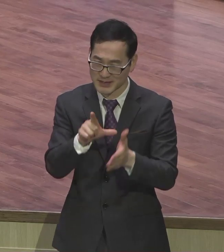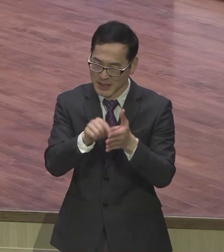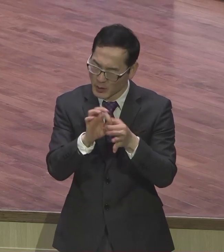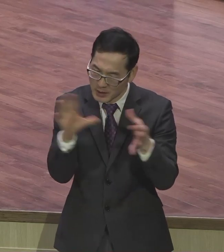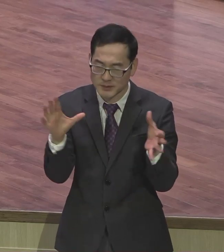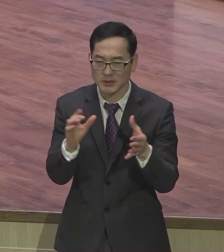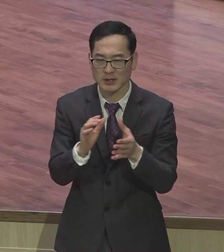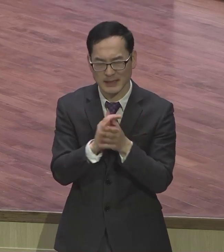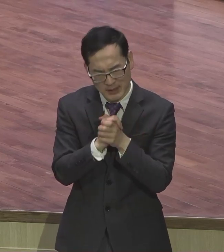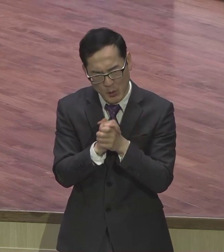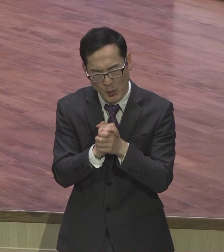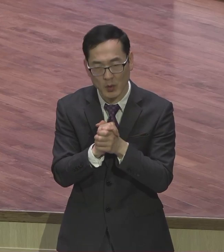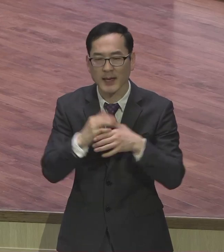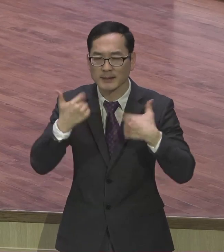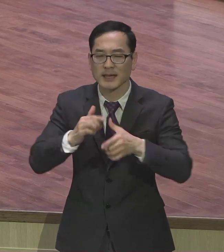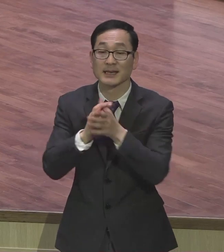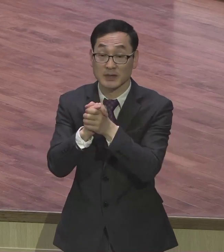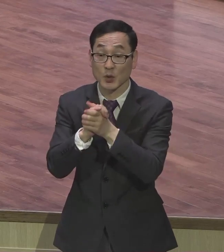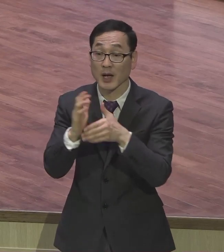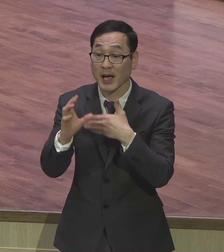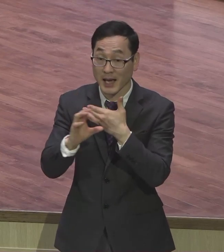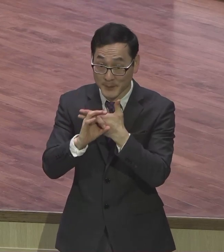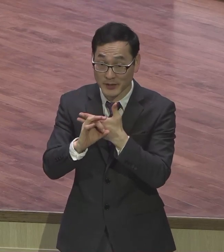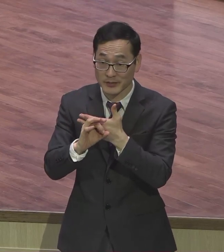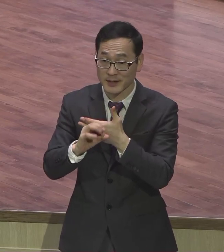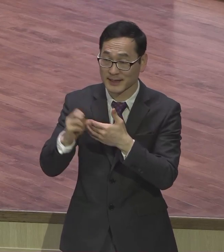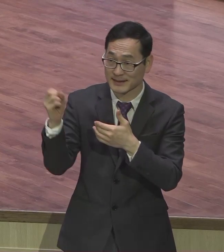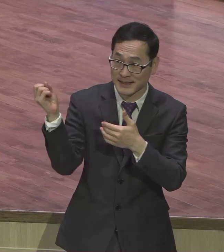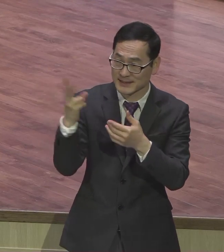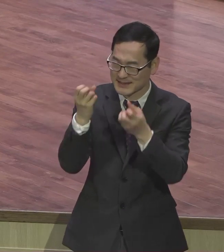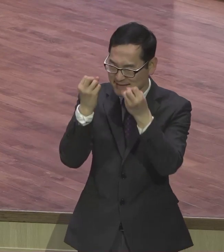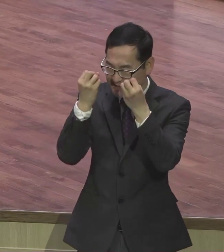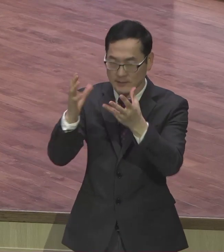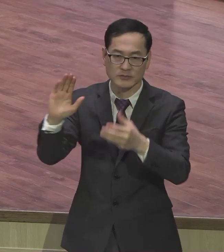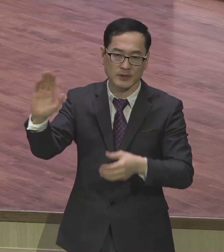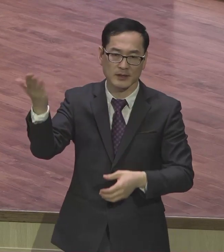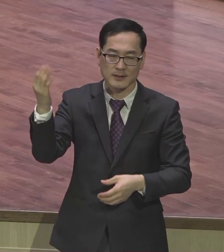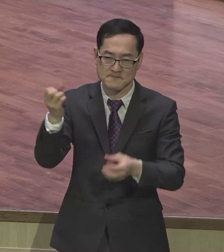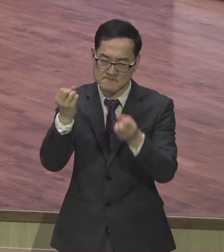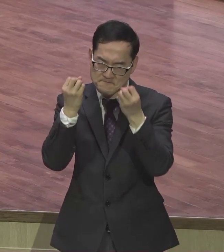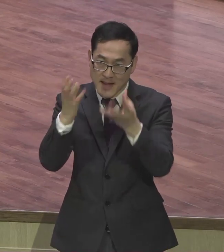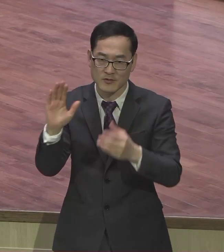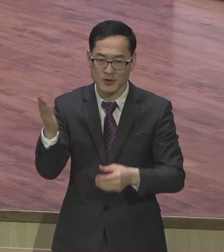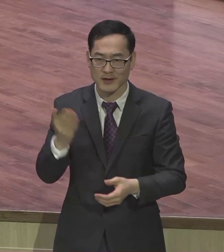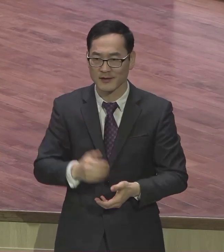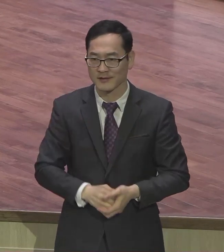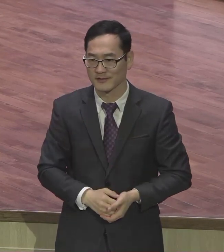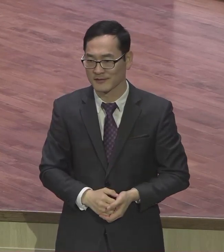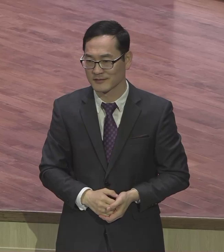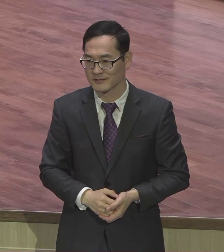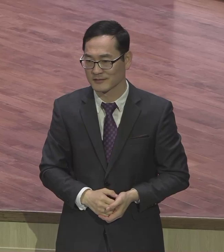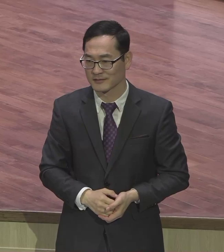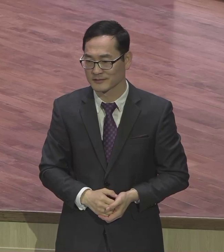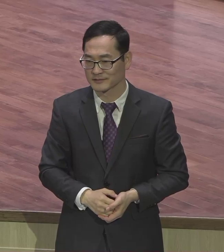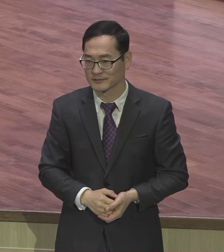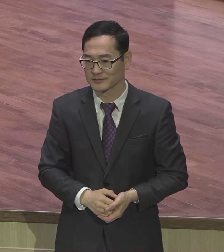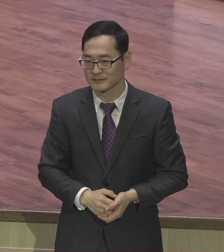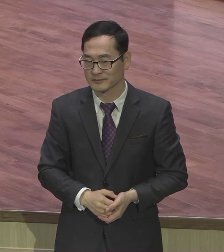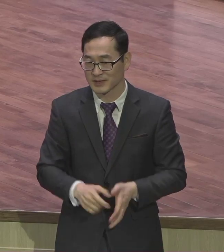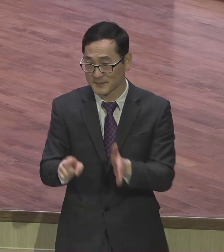어떤 언약자가 오느냐 재창조의 능력이 나타나요 재창조 남들은 상상도 못해요 불신자들은 깨닫지